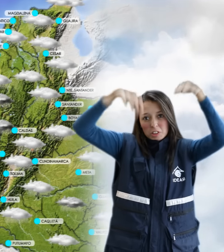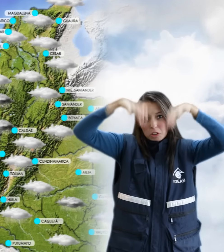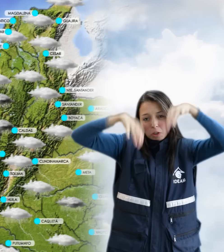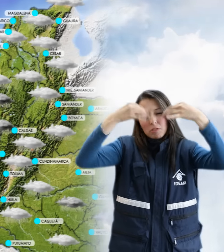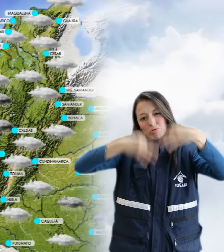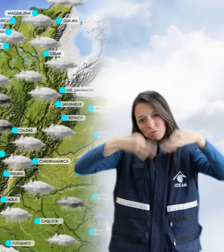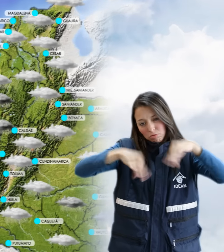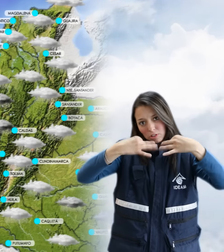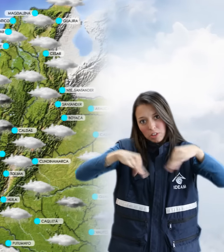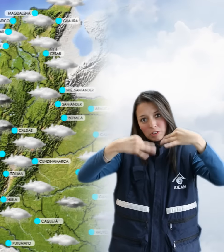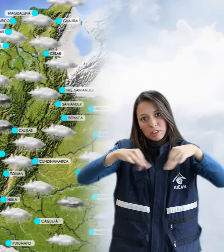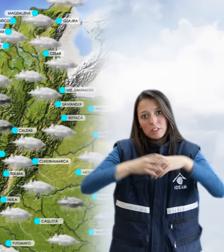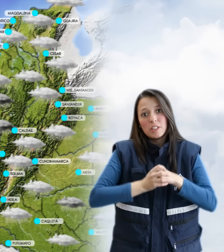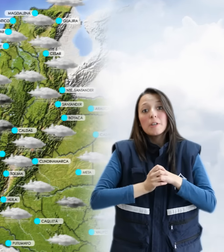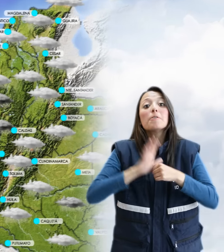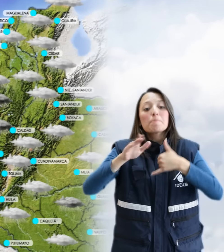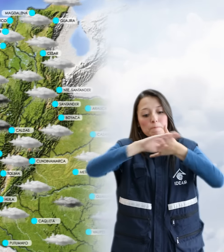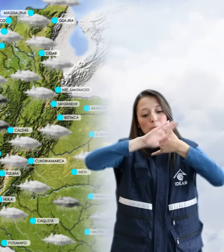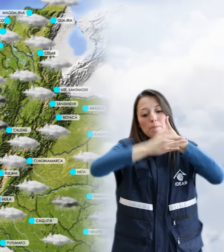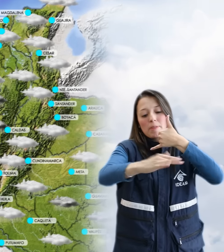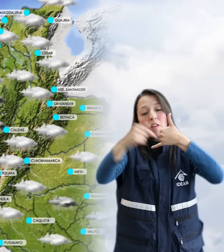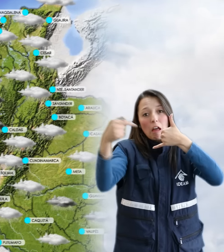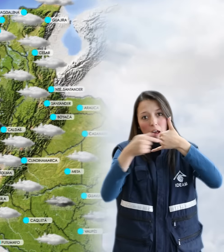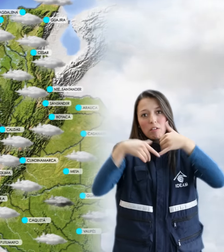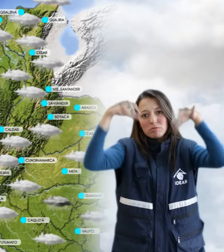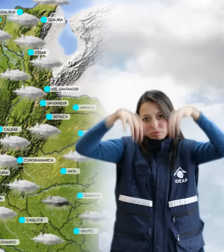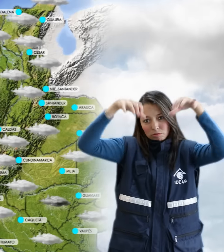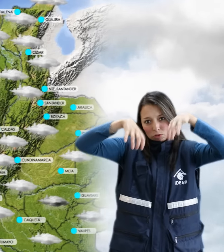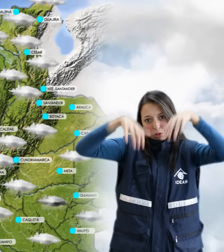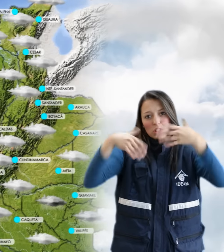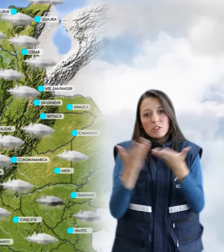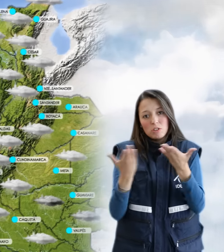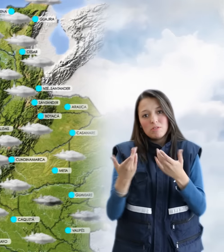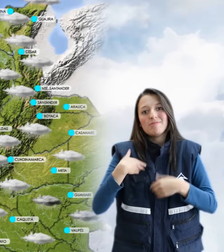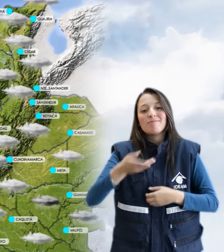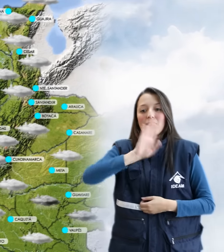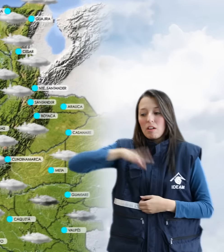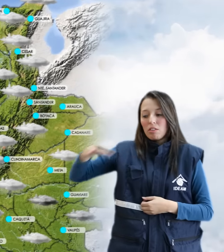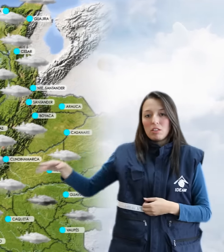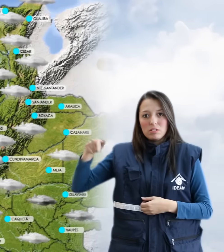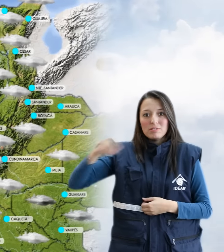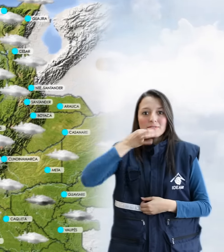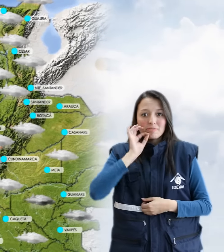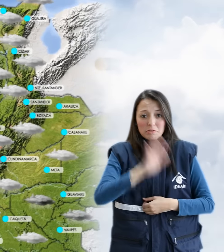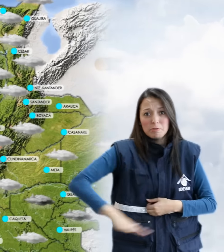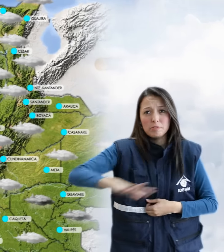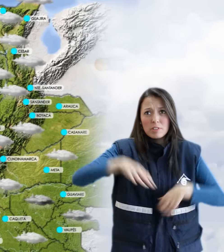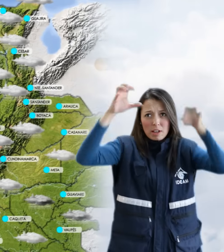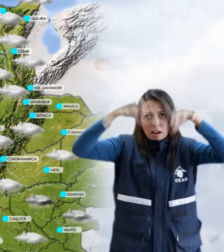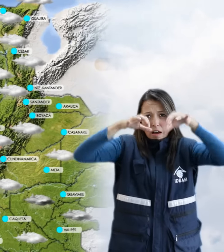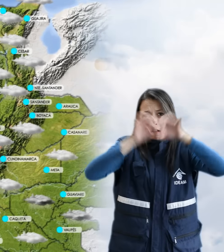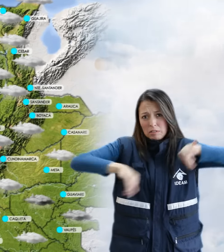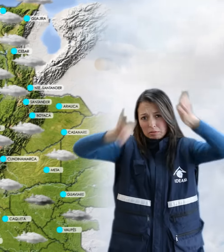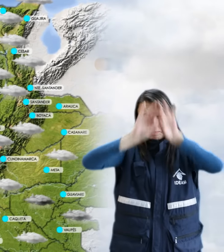intensidad. En la región andina se presentarán algunas lluvias en sectores de Antioquia y Elje Cafetero, las más intensas. Para los